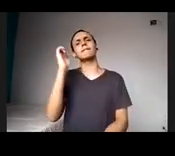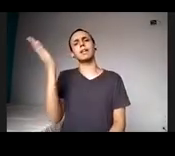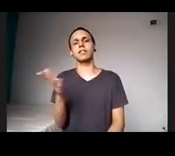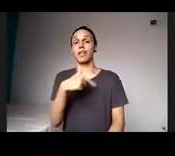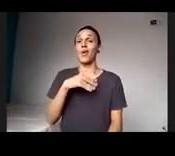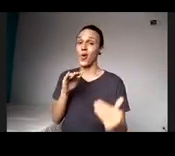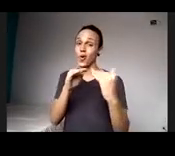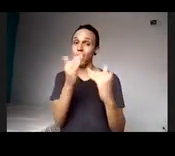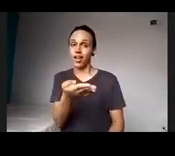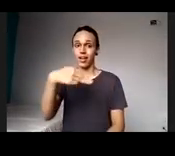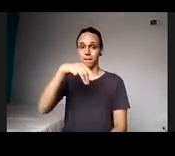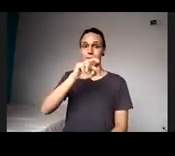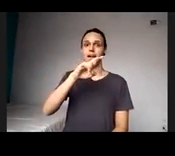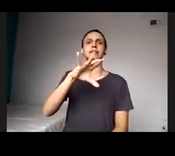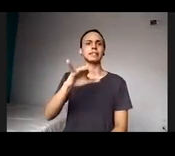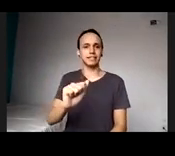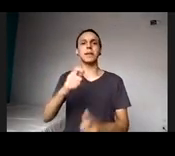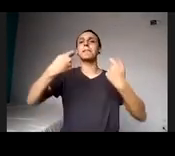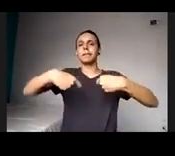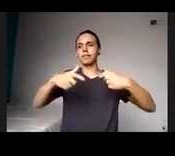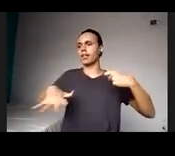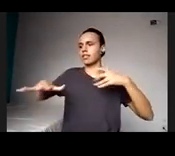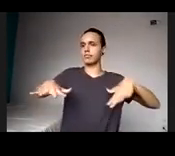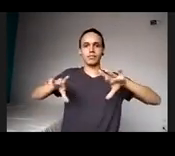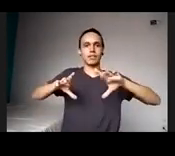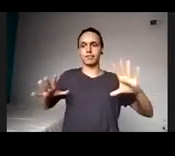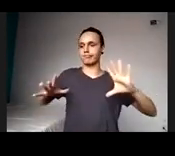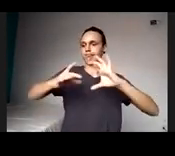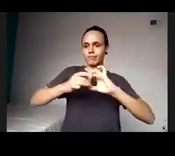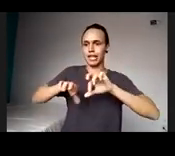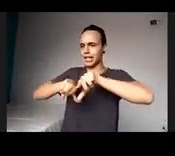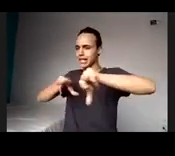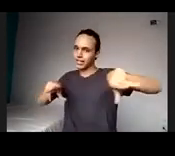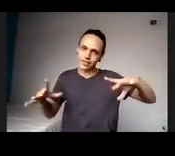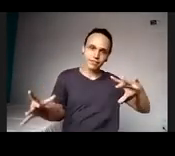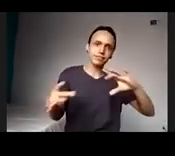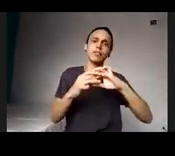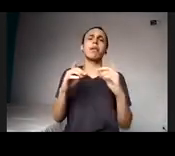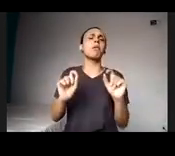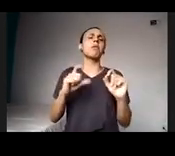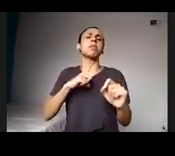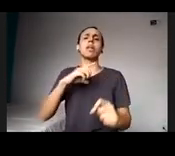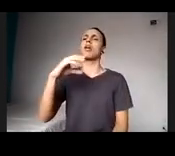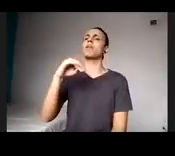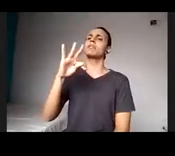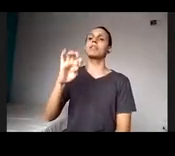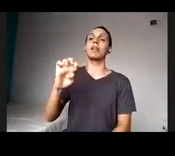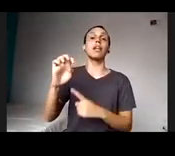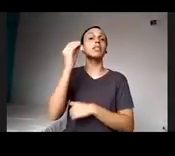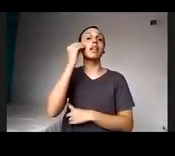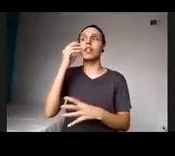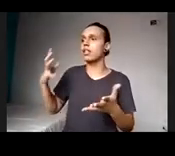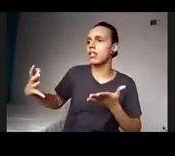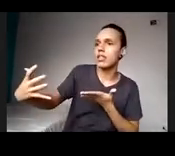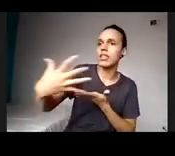tem que ser intersetorial, a questão de ter ou não um comitê, eu acho que o comitê tentou integrar ações, mas ele tenta pautar isso para